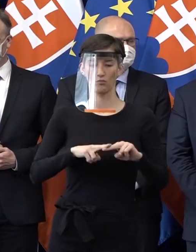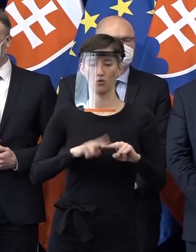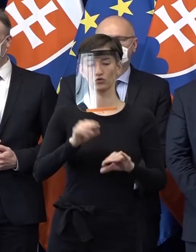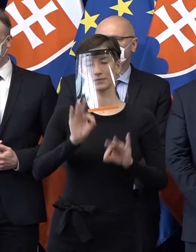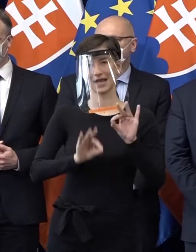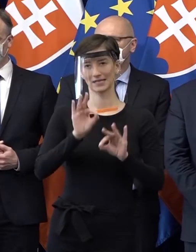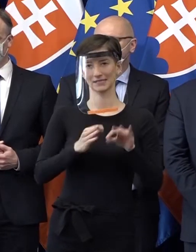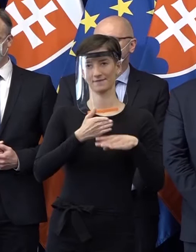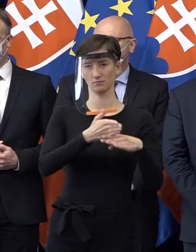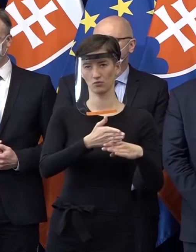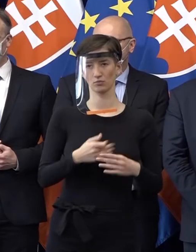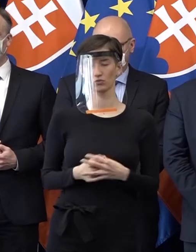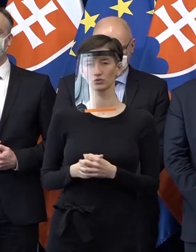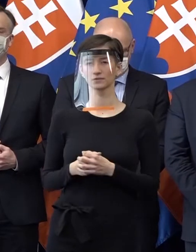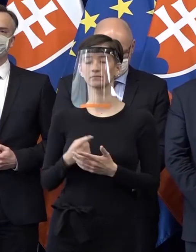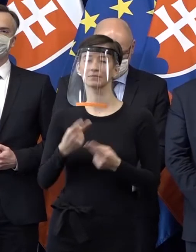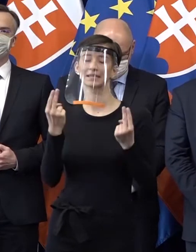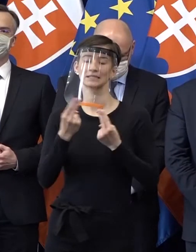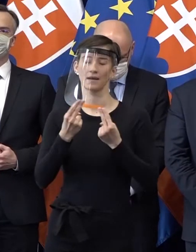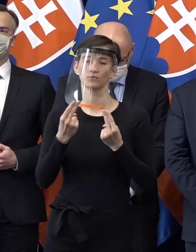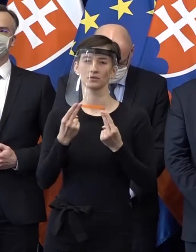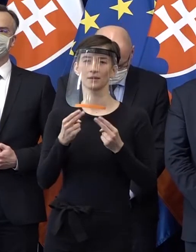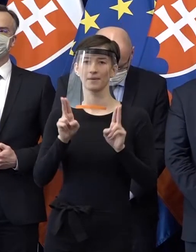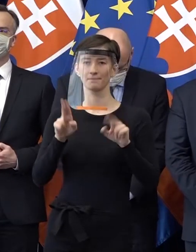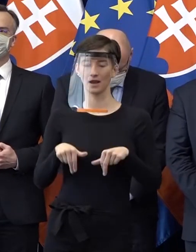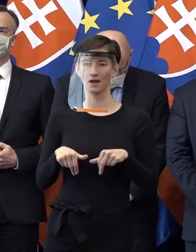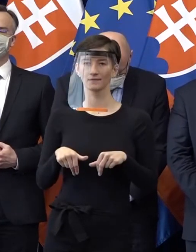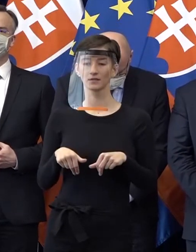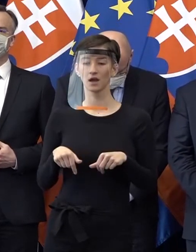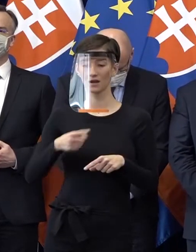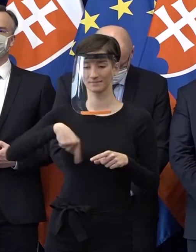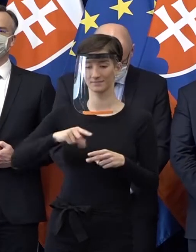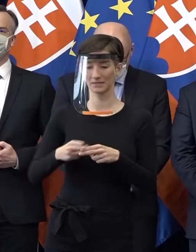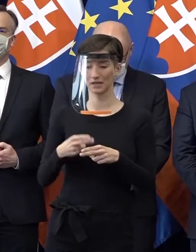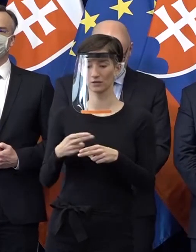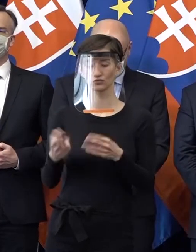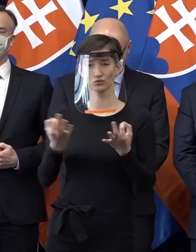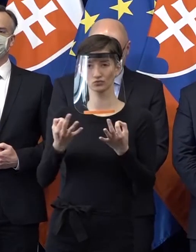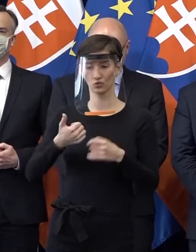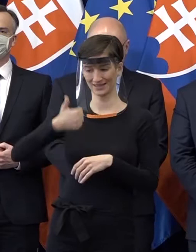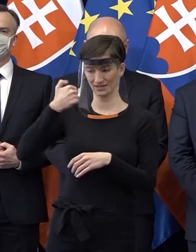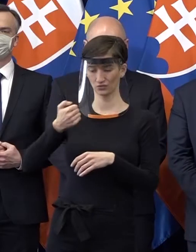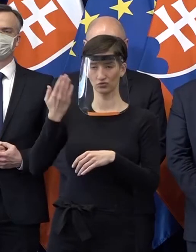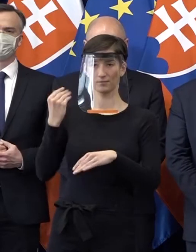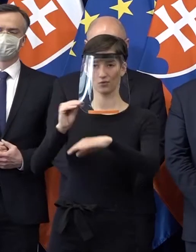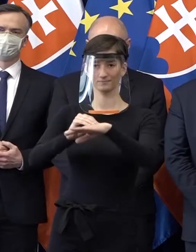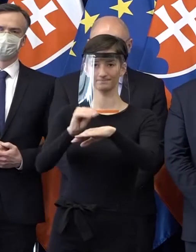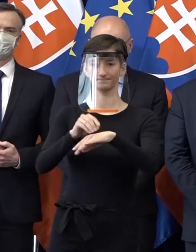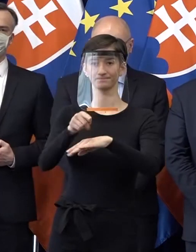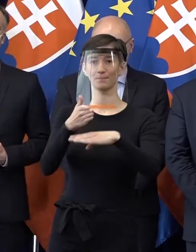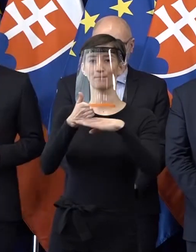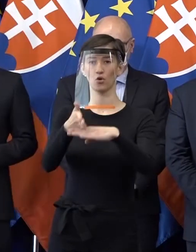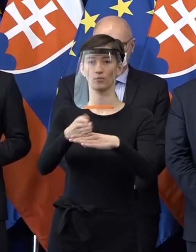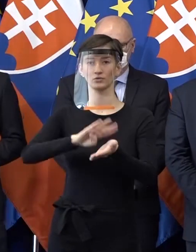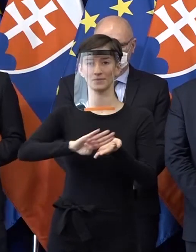do firiem. Je pravda, že mohli sme aj trošku, ten sled bol aj taký, že keď minulý týždeň sme oznamovali pomoc s malým a stredným, práve kvôli